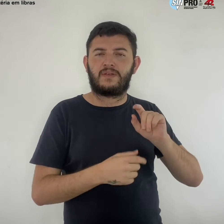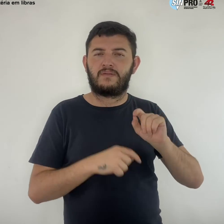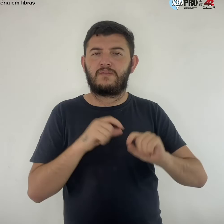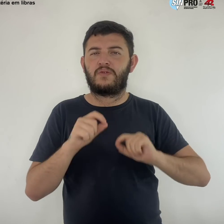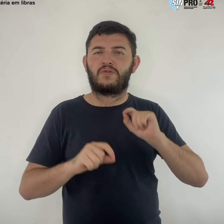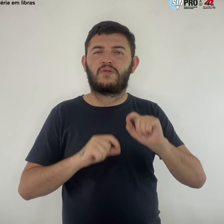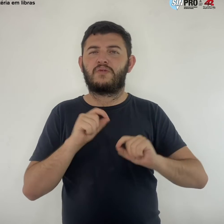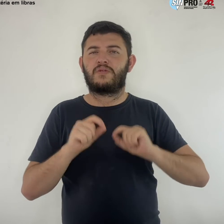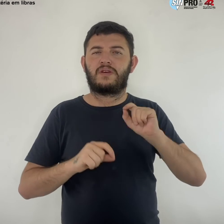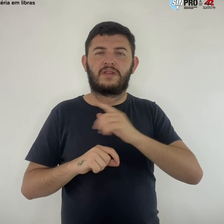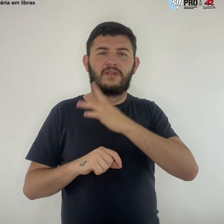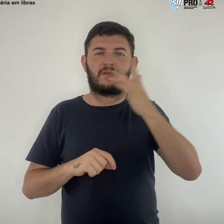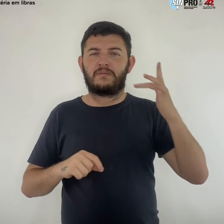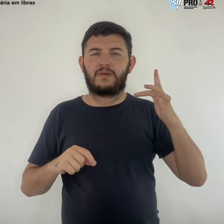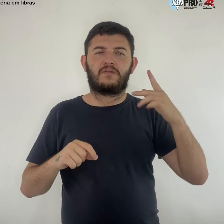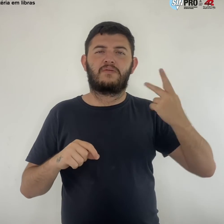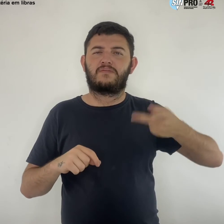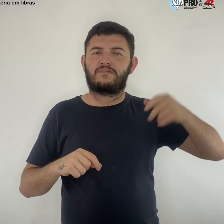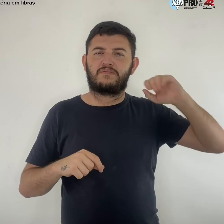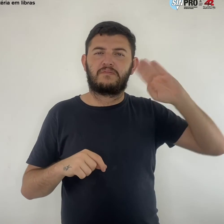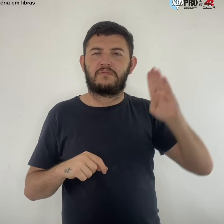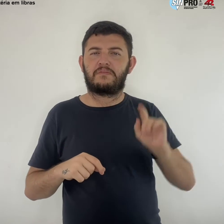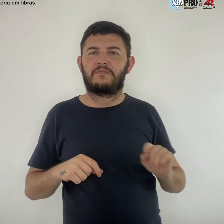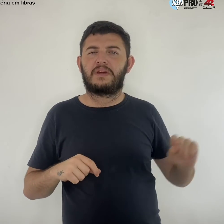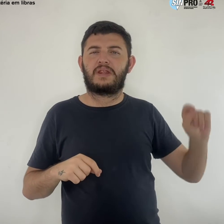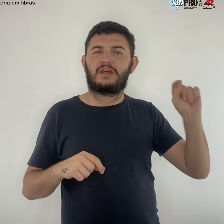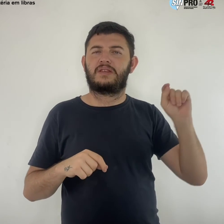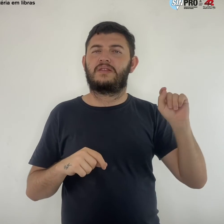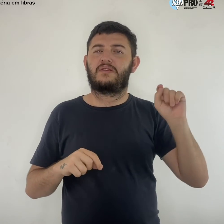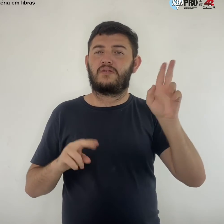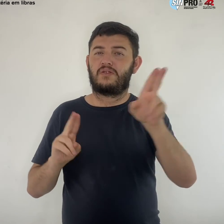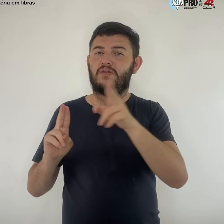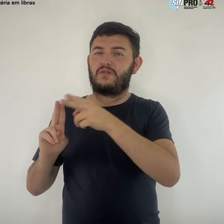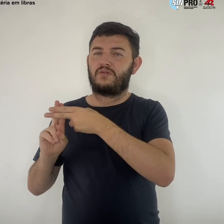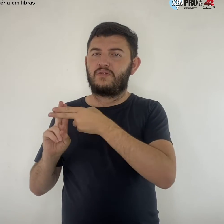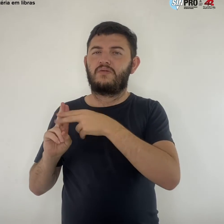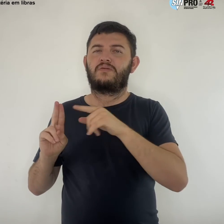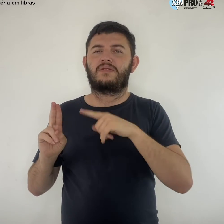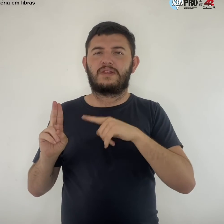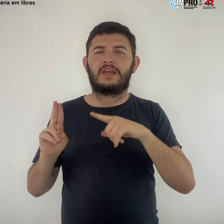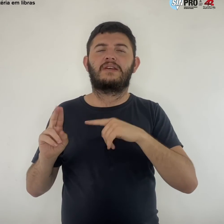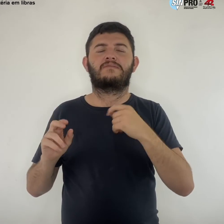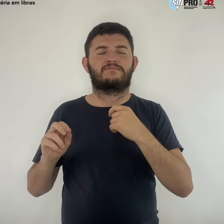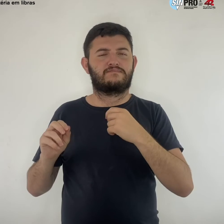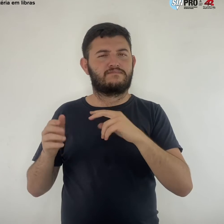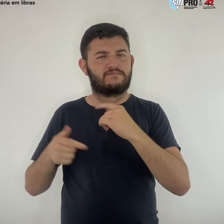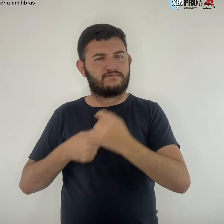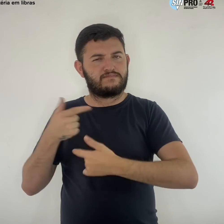mostrou aos algozes deste país que o SUS é imprescindível.